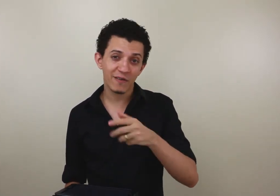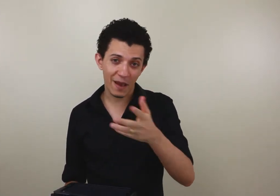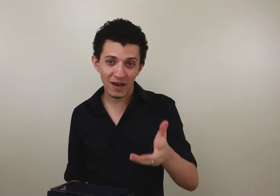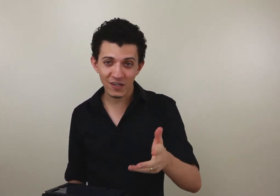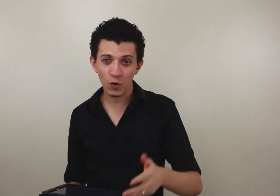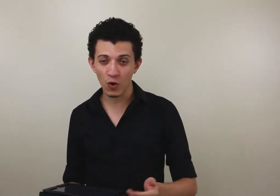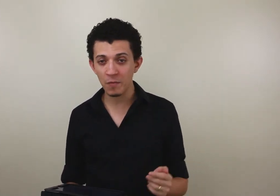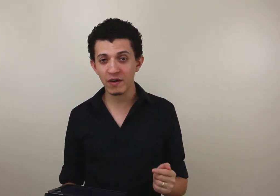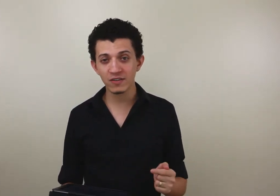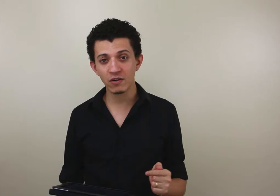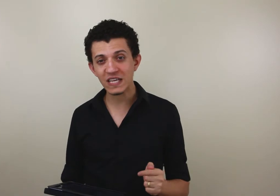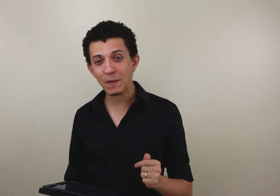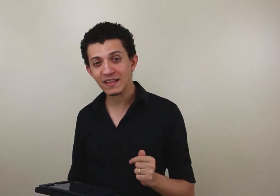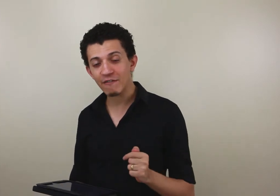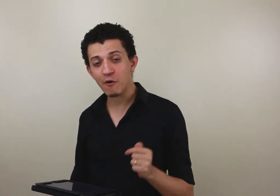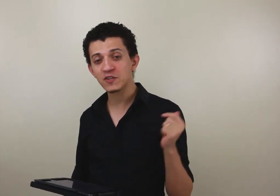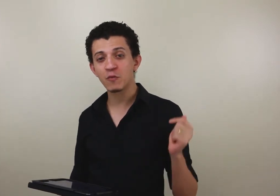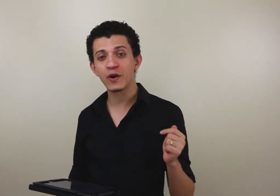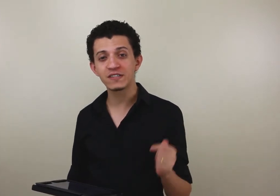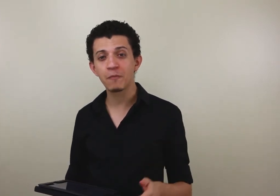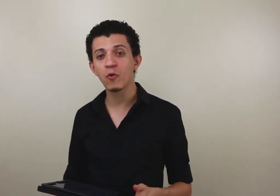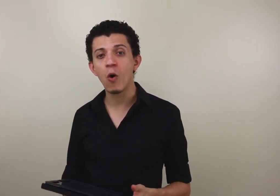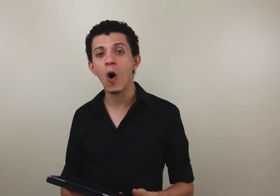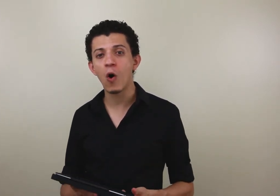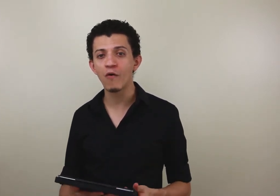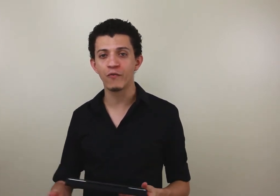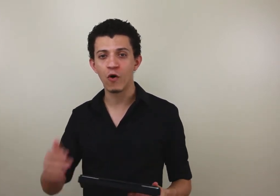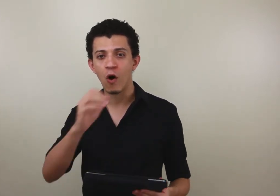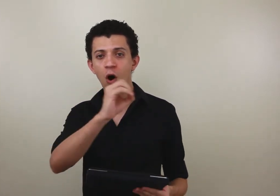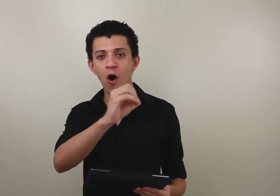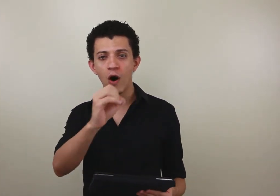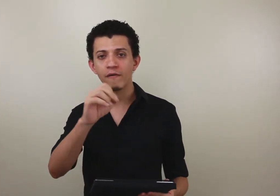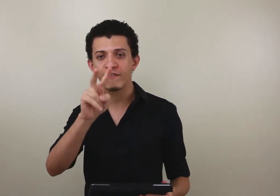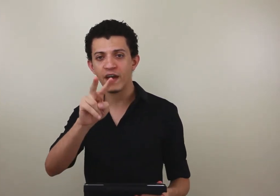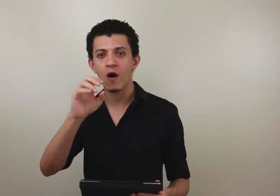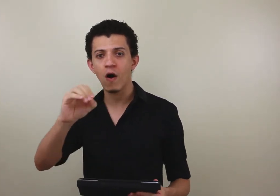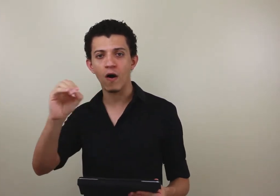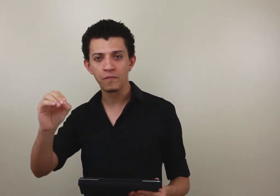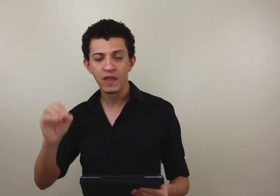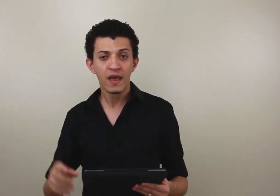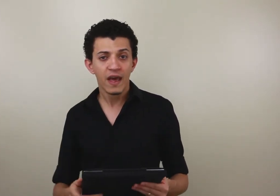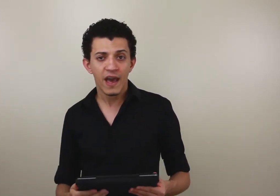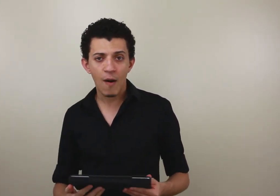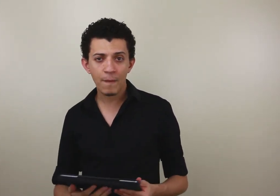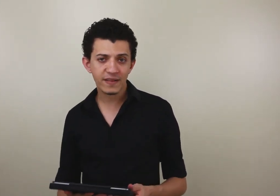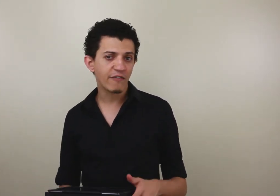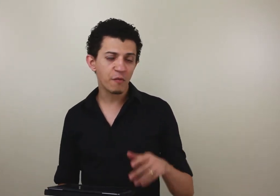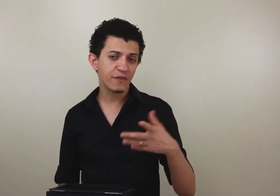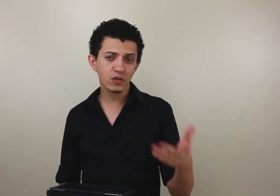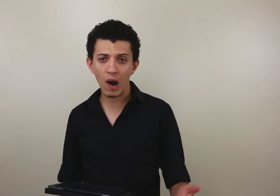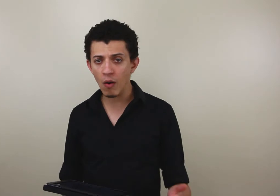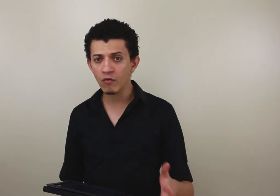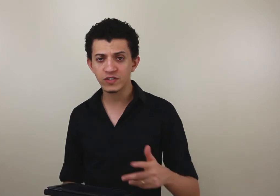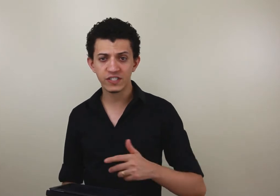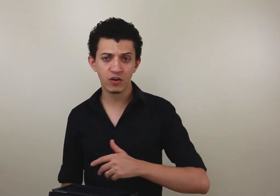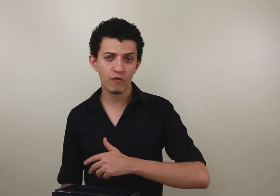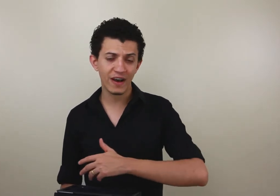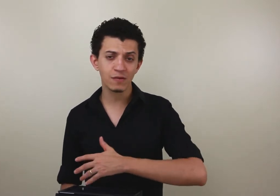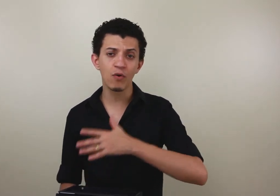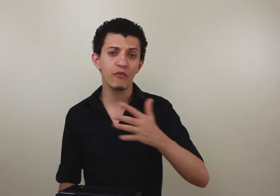é mais econômica, é você usar plataformas como, por exemplo, o OVO. O-O-V-O-O. É uma plataforma virtual, onde você conversa por